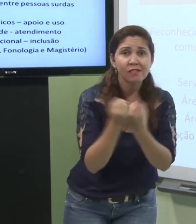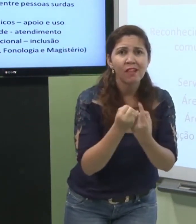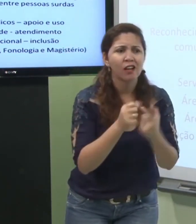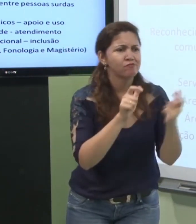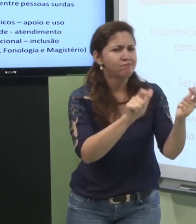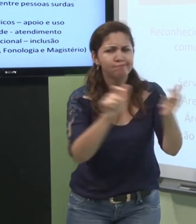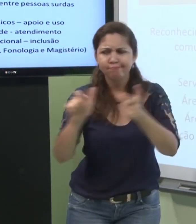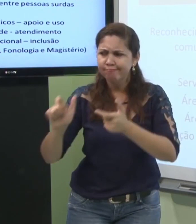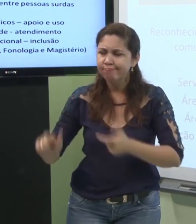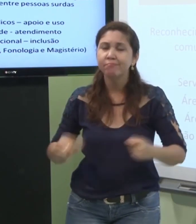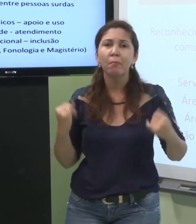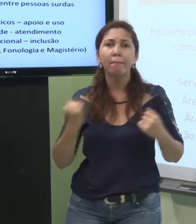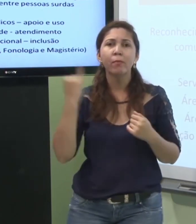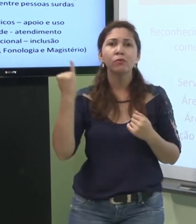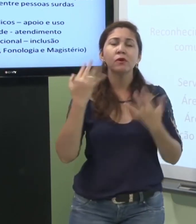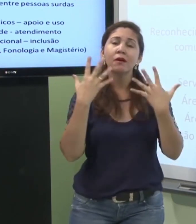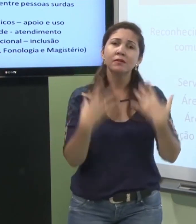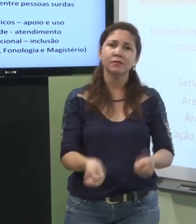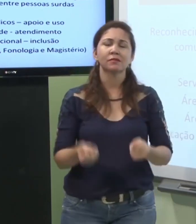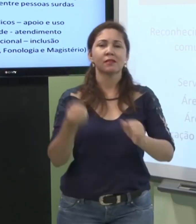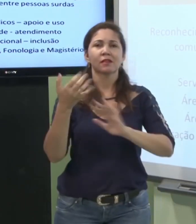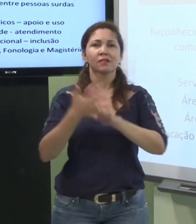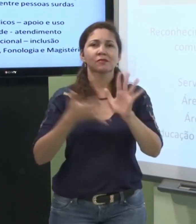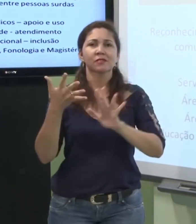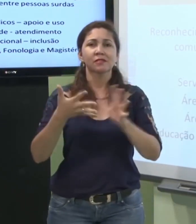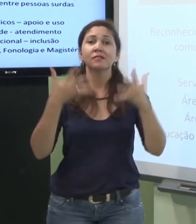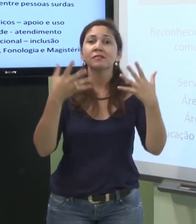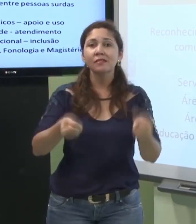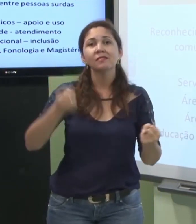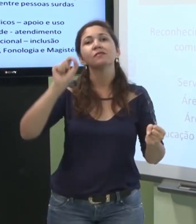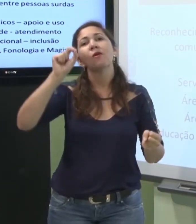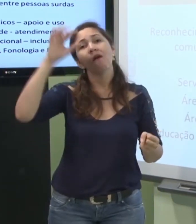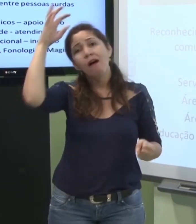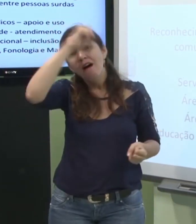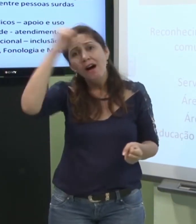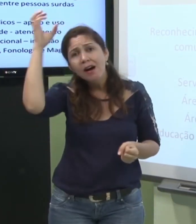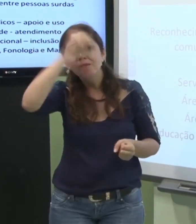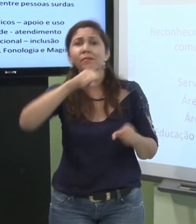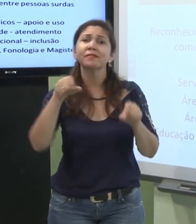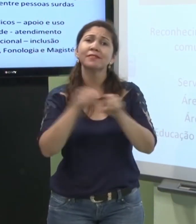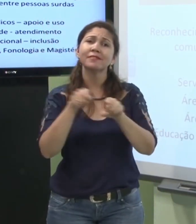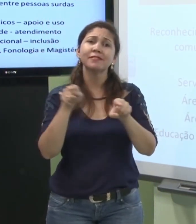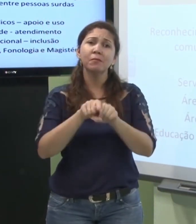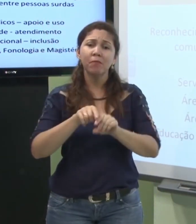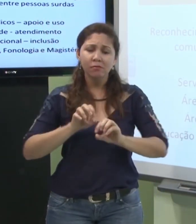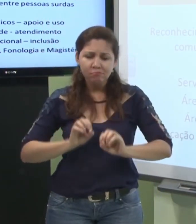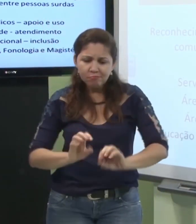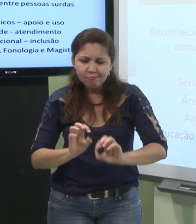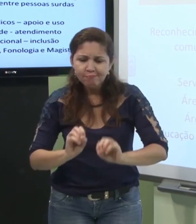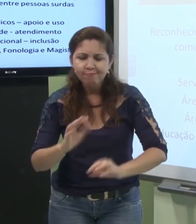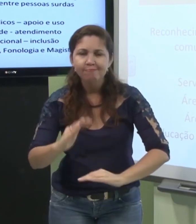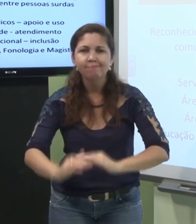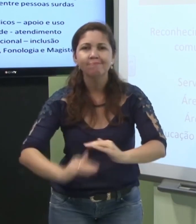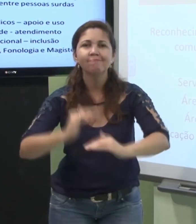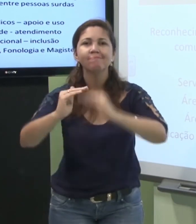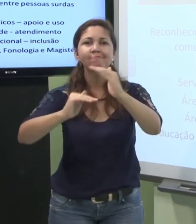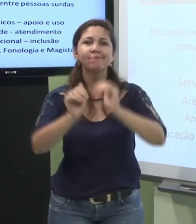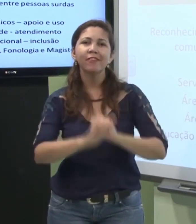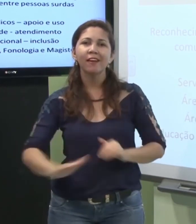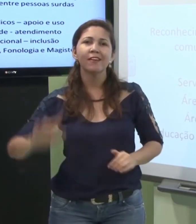precisam aceitar a língua de sinais precisam aprender ensinar as crianças surdas